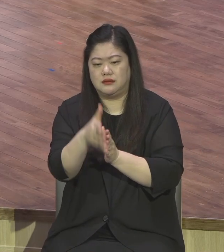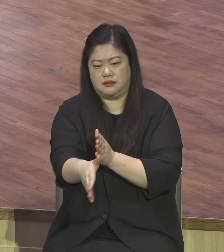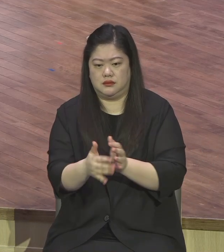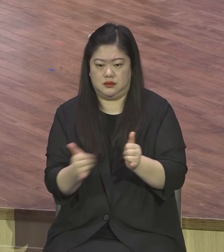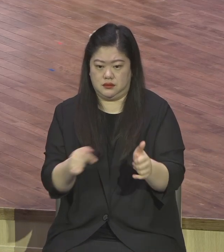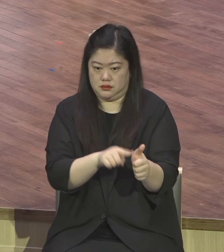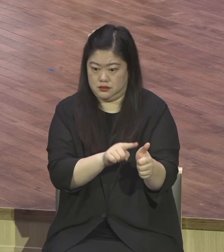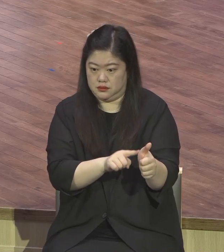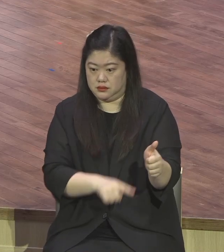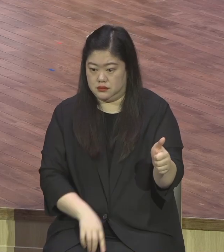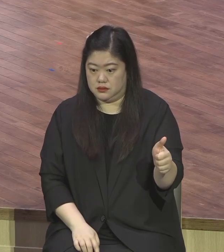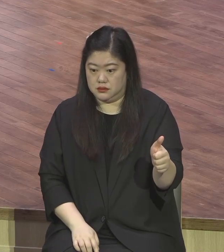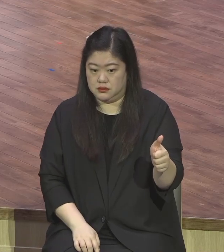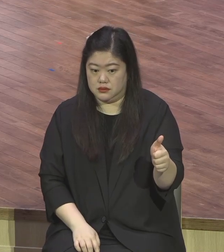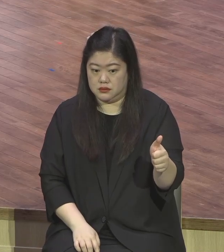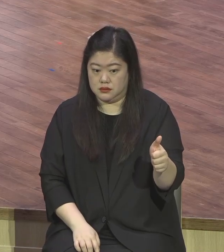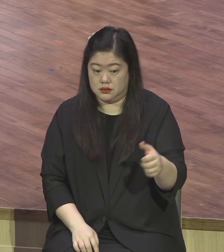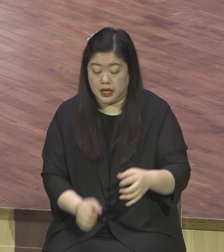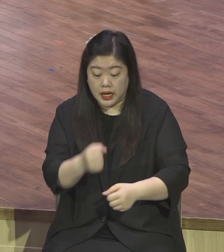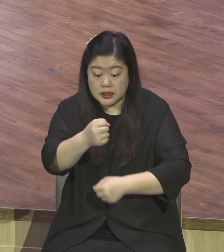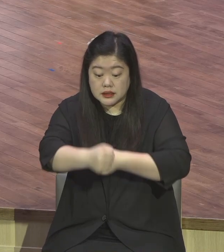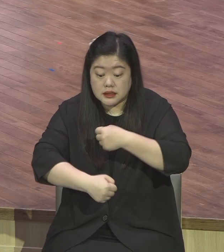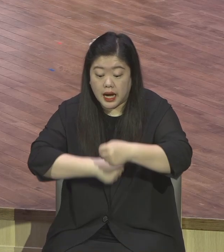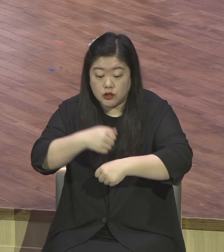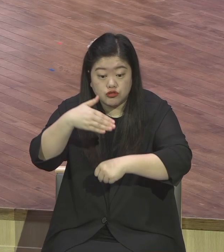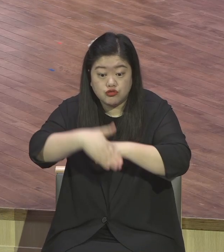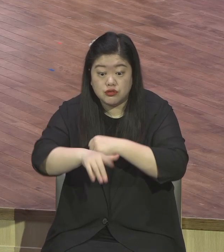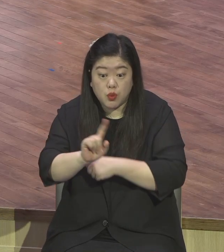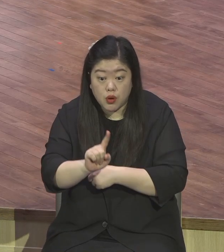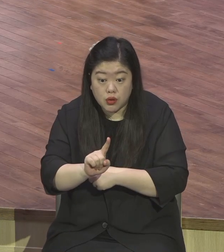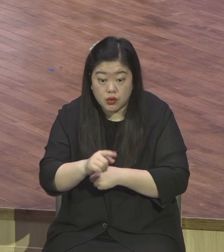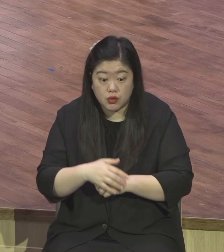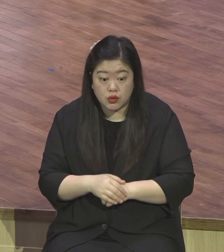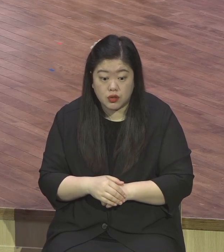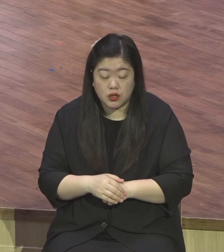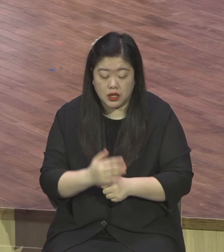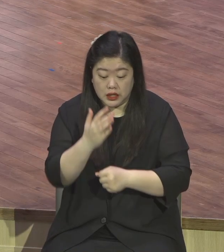자유주의가 뭐예요? 모든 성경을 인간 이성으로 해석합니다.